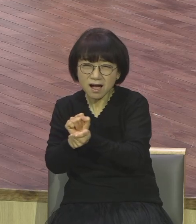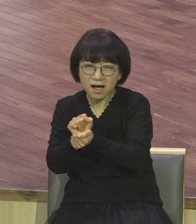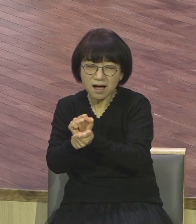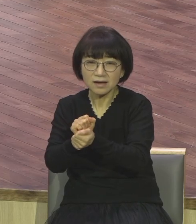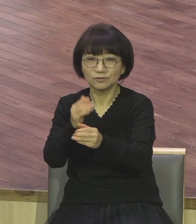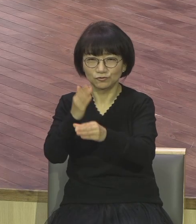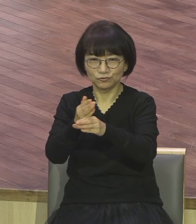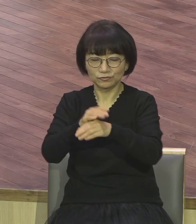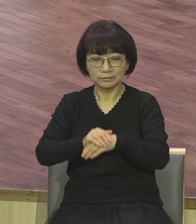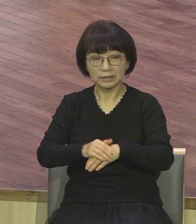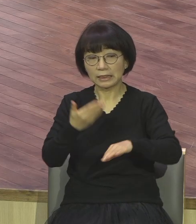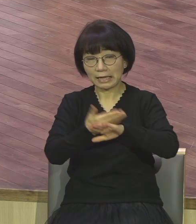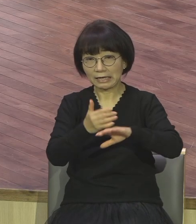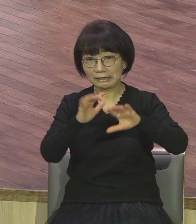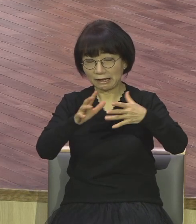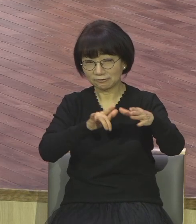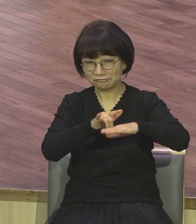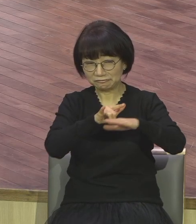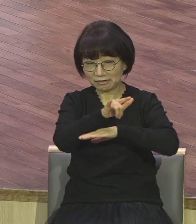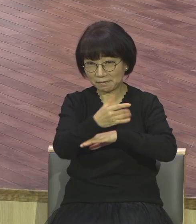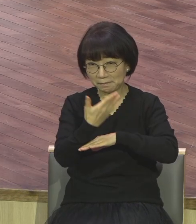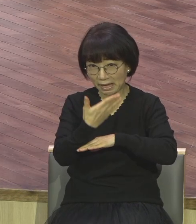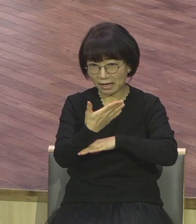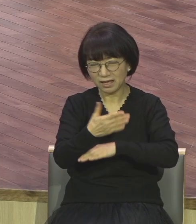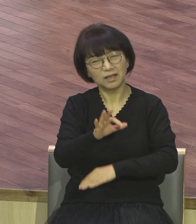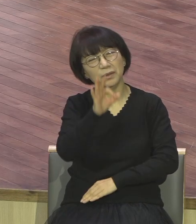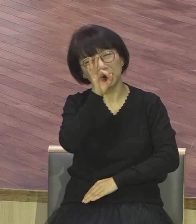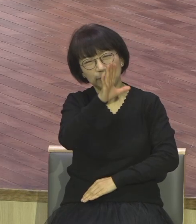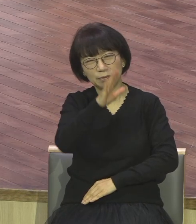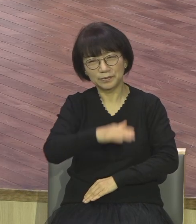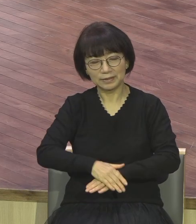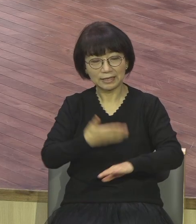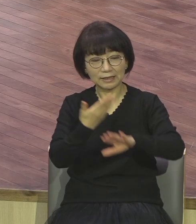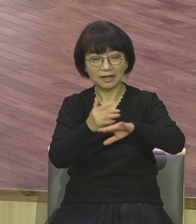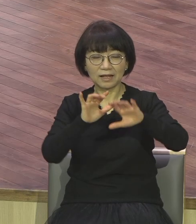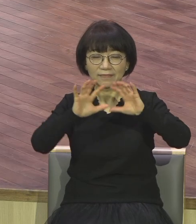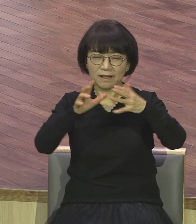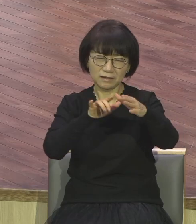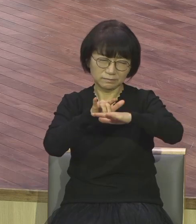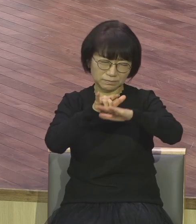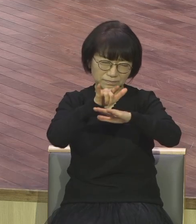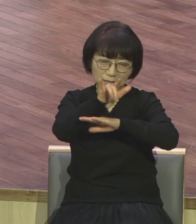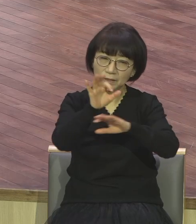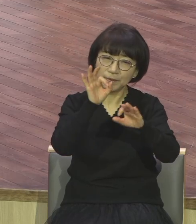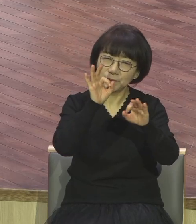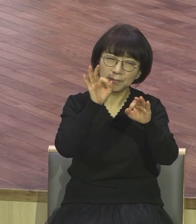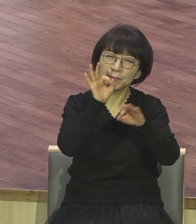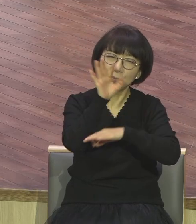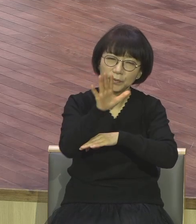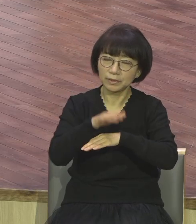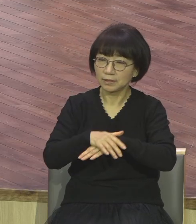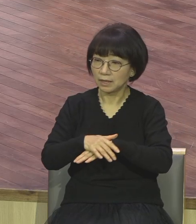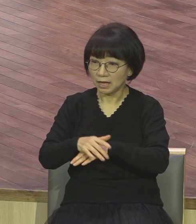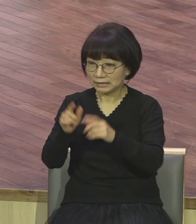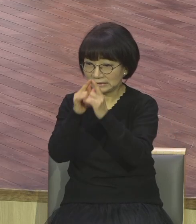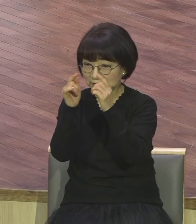어렵지 않아요 못 갑니다 지금 갈 수도 없어요 대면 만남 그 자체가 제한적입니다 그런데